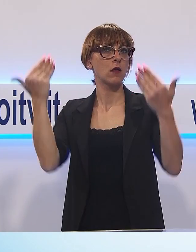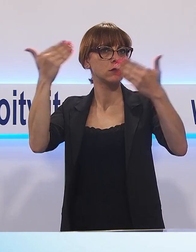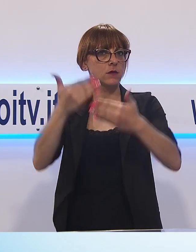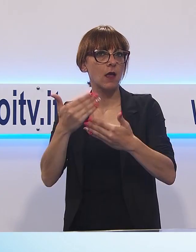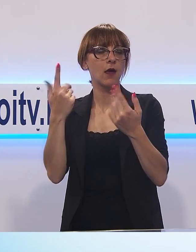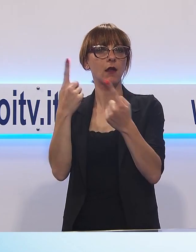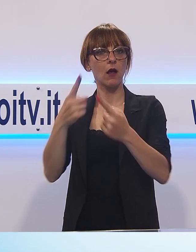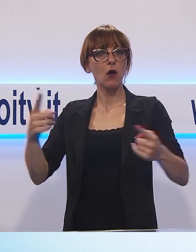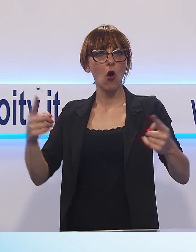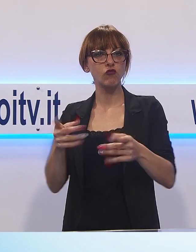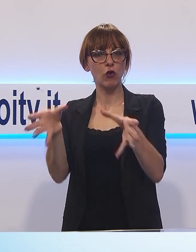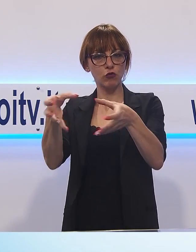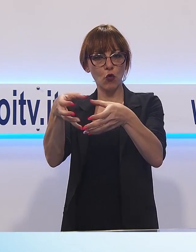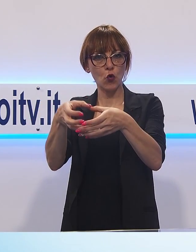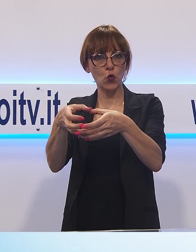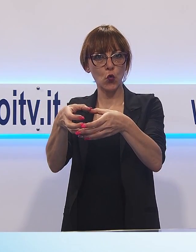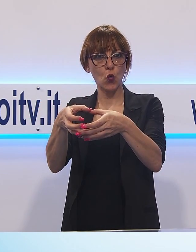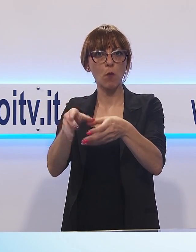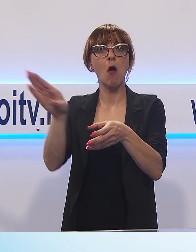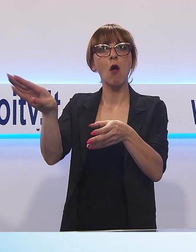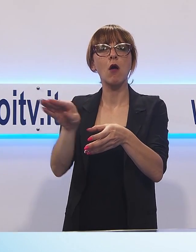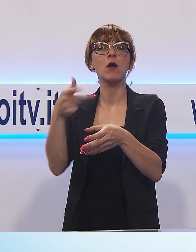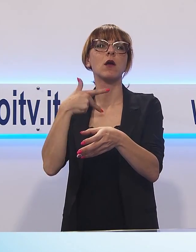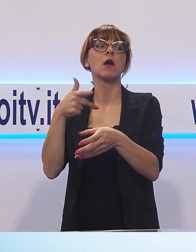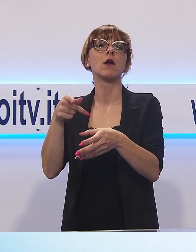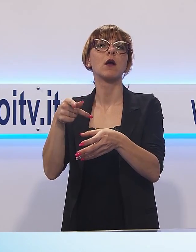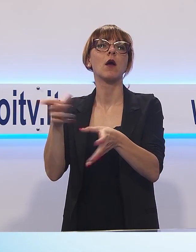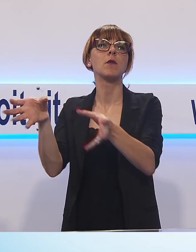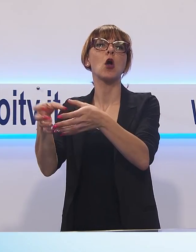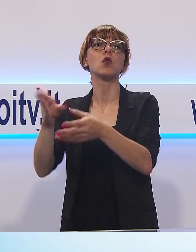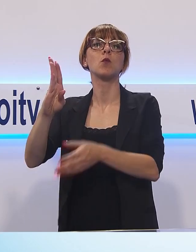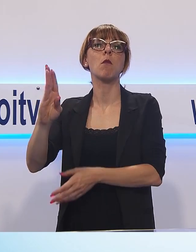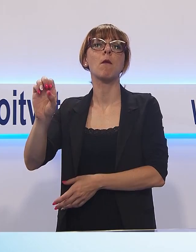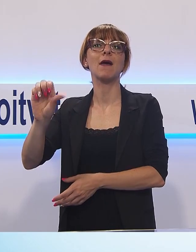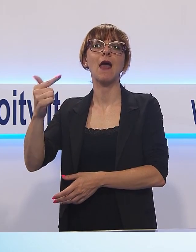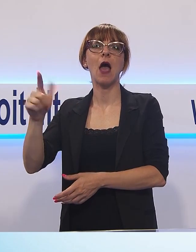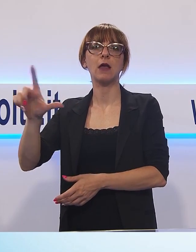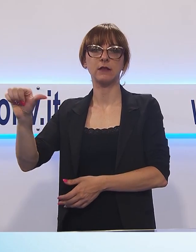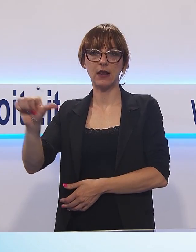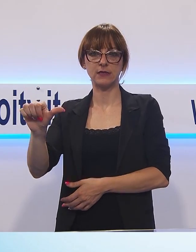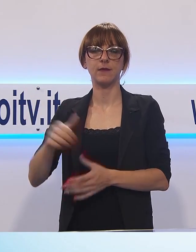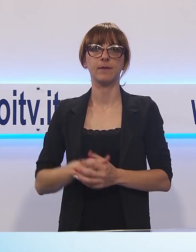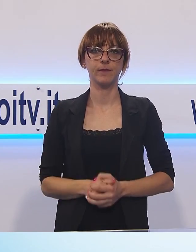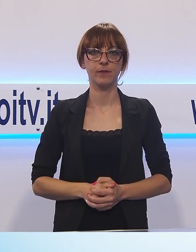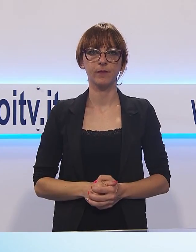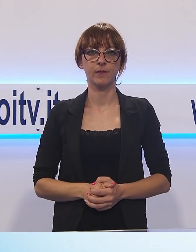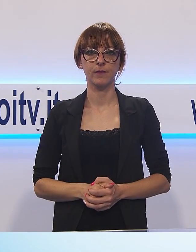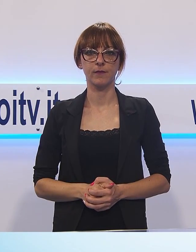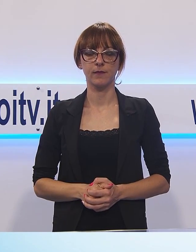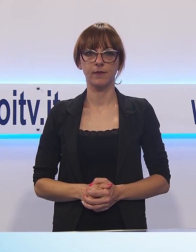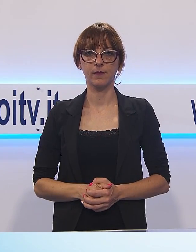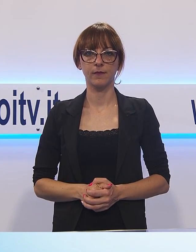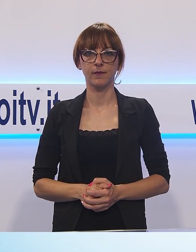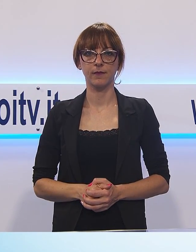che ripropone i brani dei Beatles. Domenica sera 26 agosto per la prima volta in piazza Mazzini a